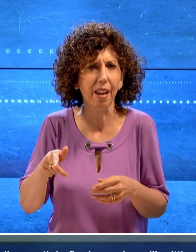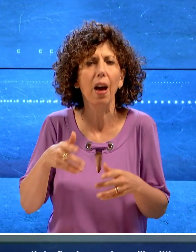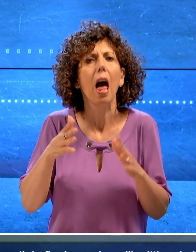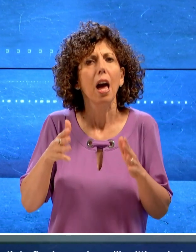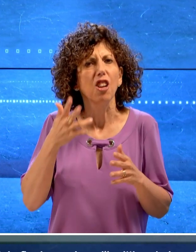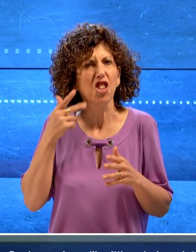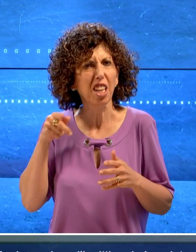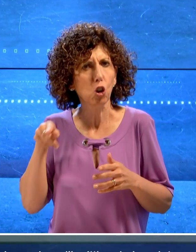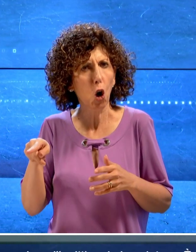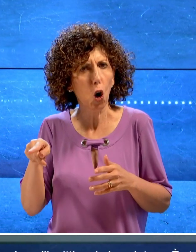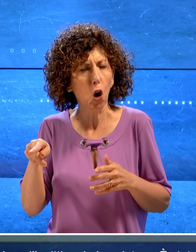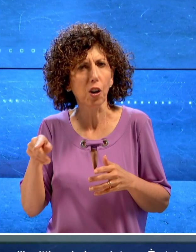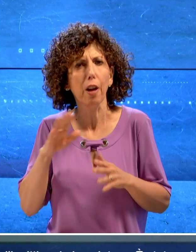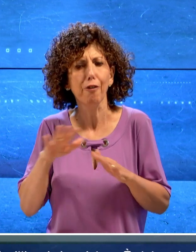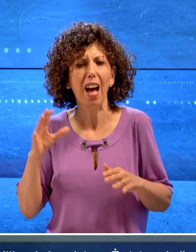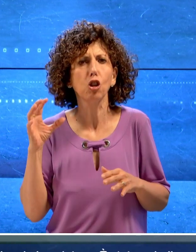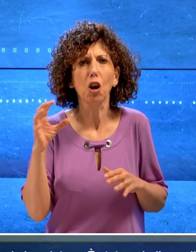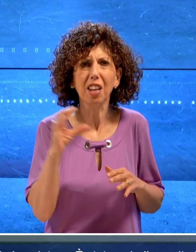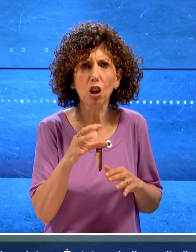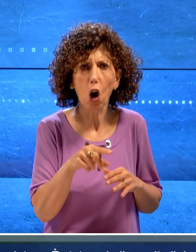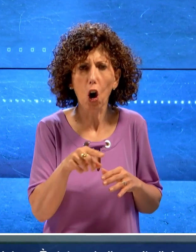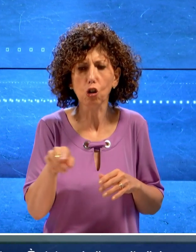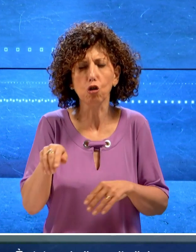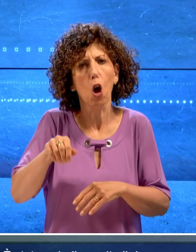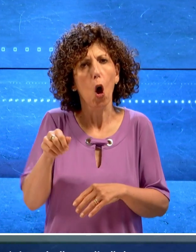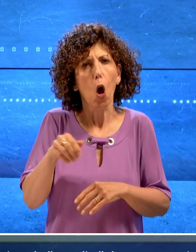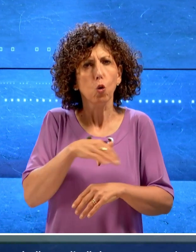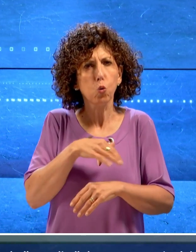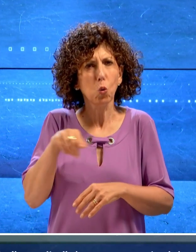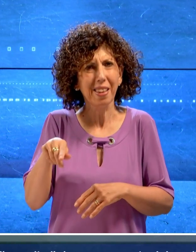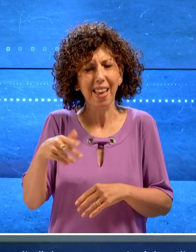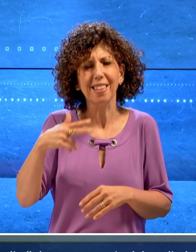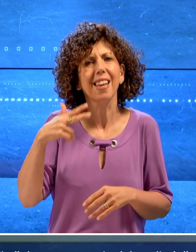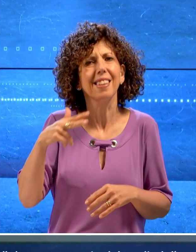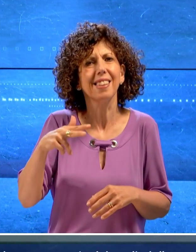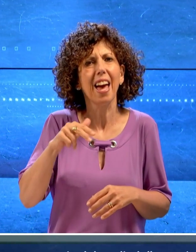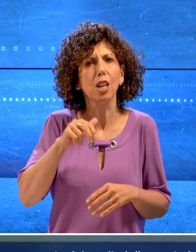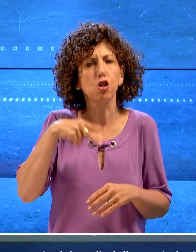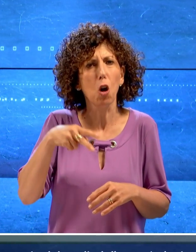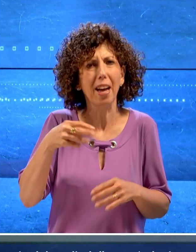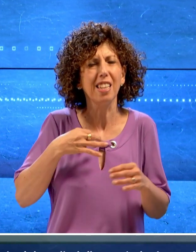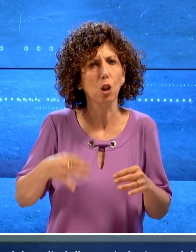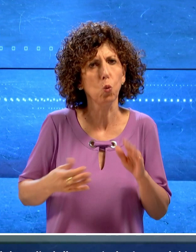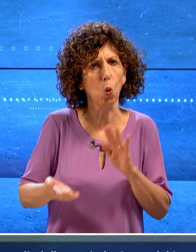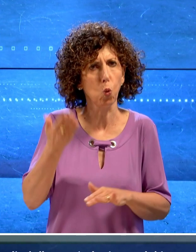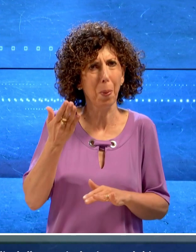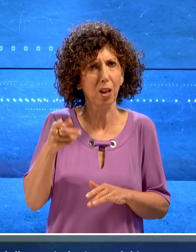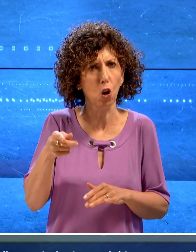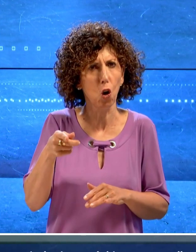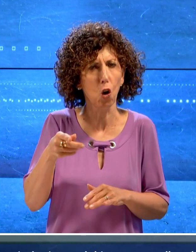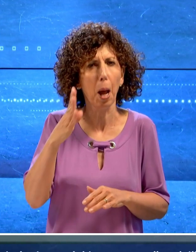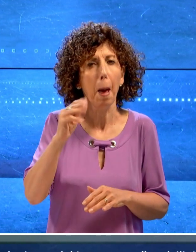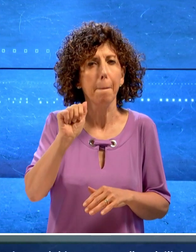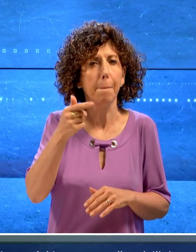il ricorso avanzato dai genitori di una studentessa del terzo anno di un istituto superiore della